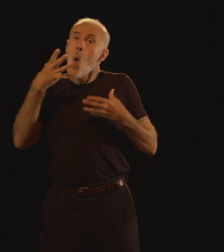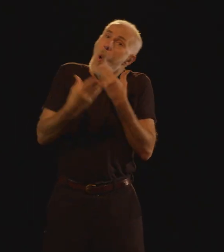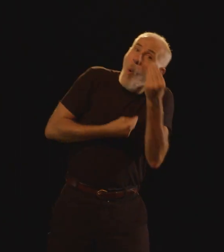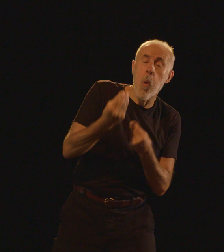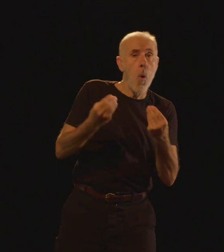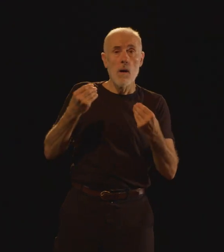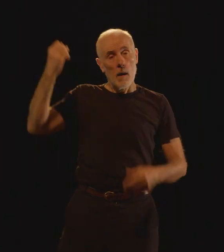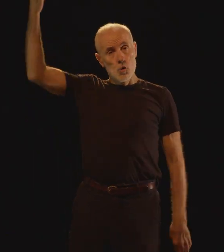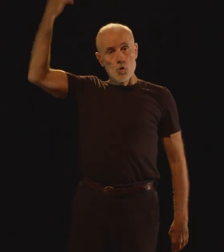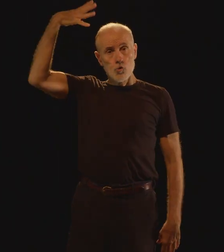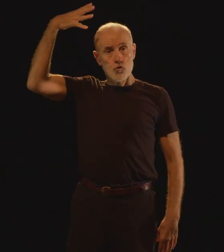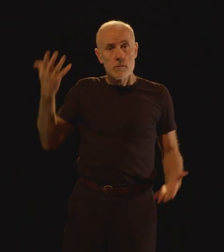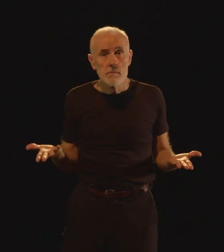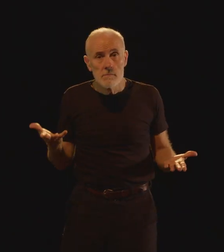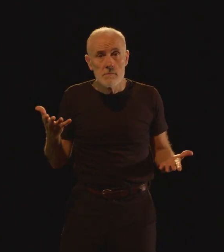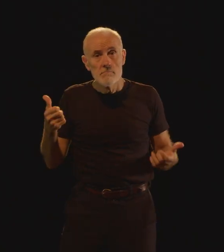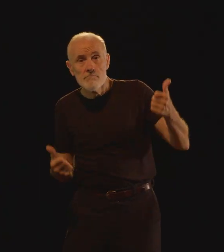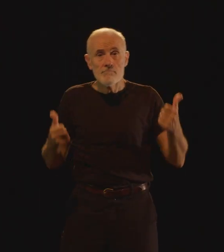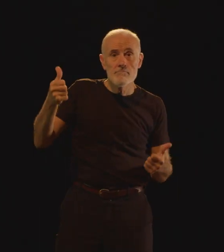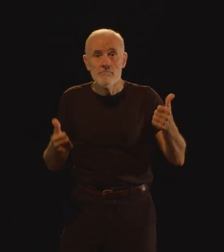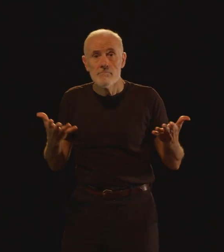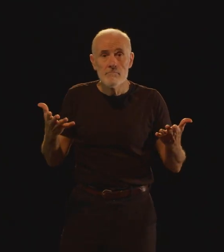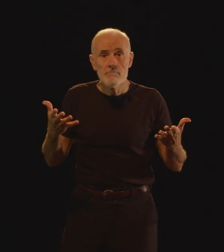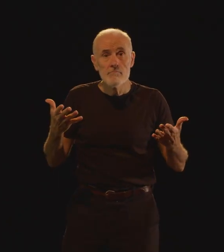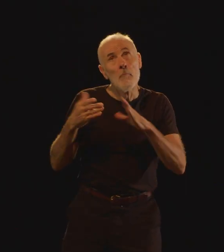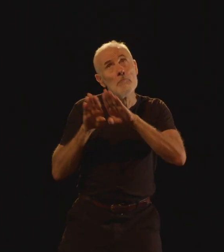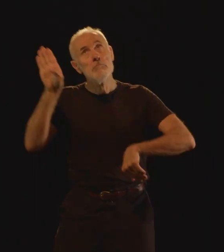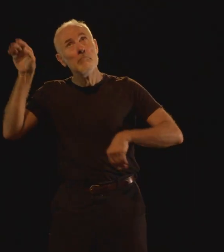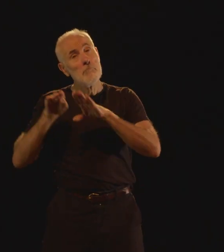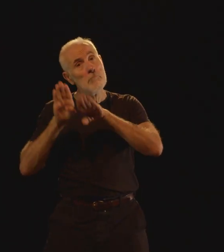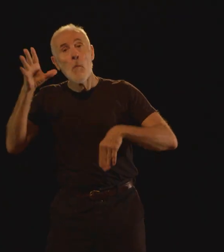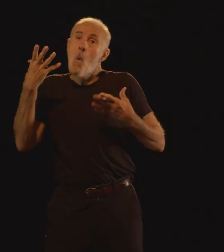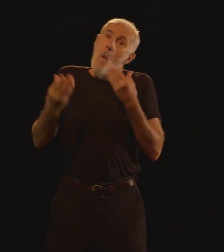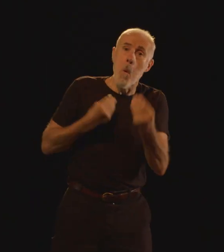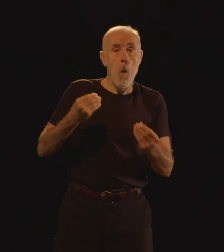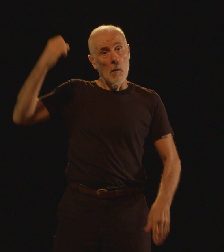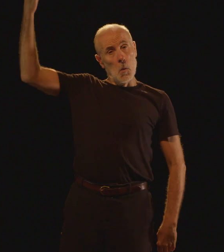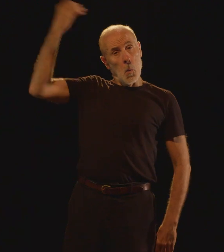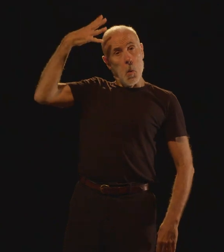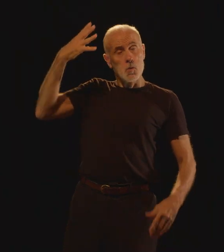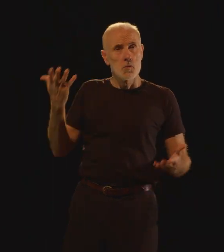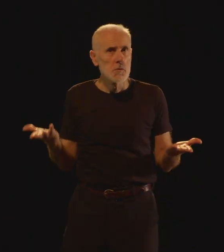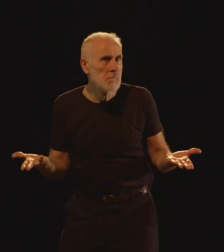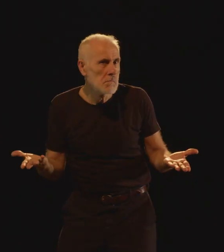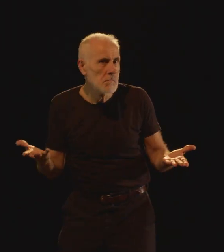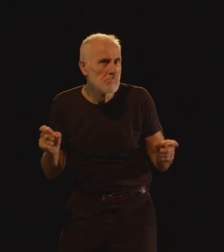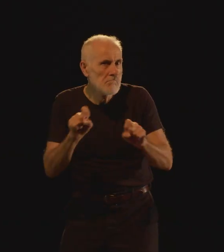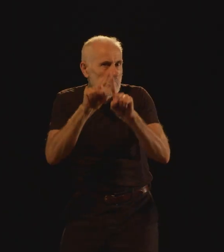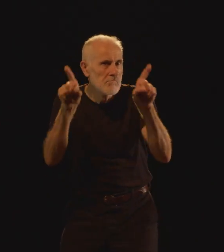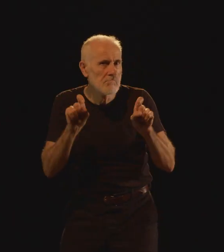que je prends ? Ou bien est-ce une douche ? Ou bien est-ce une douche